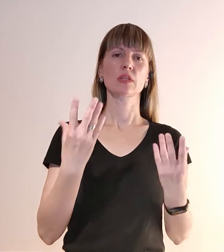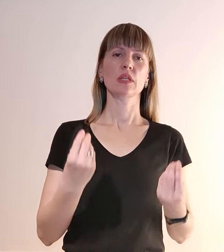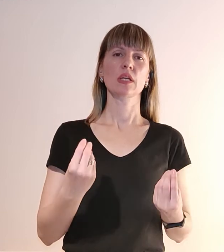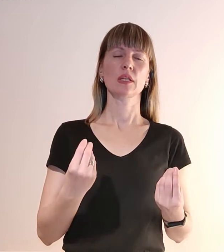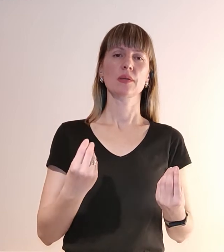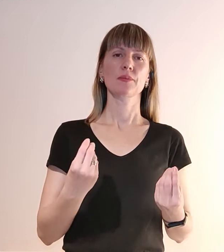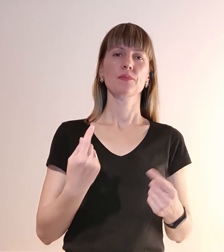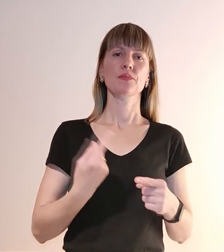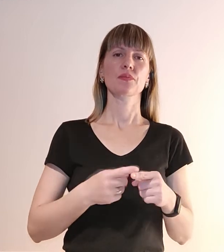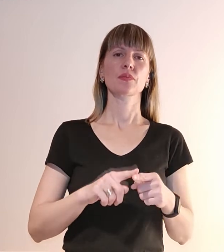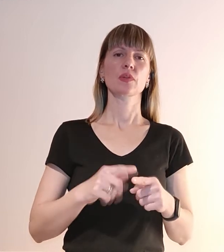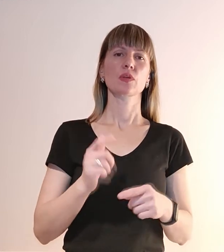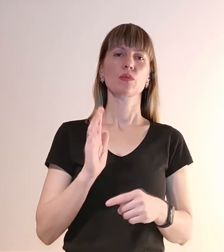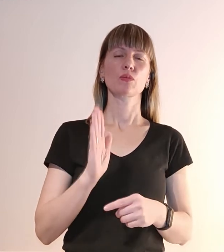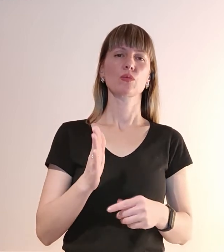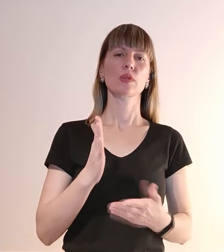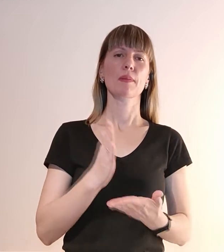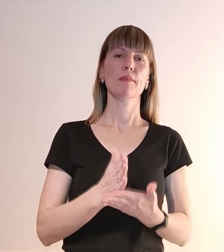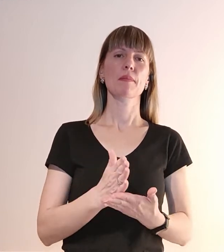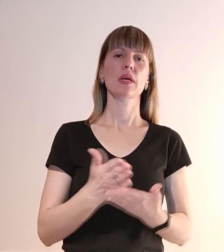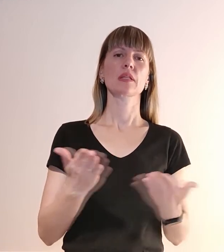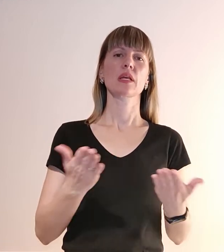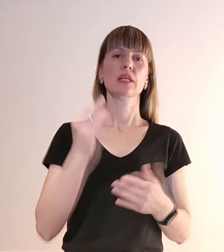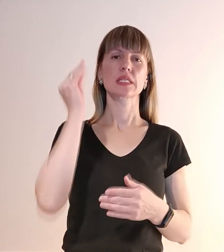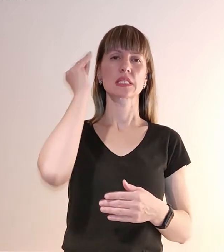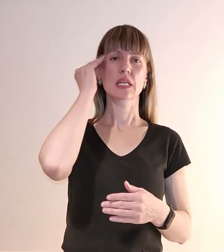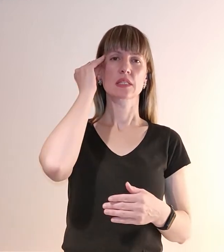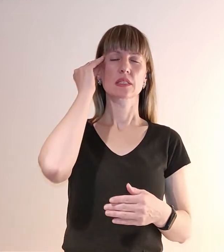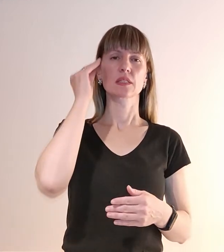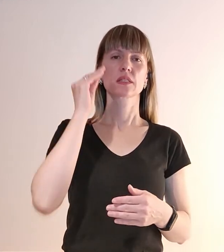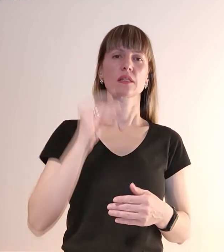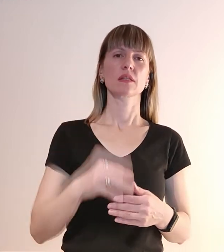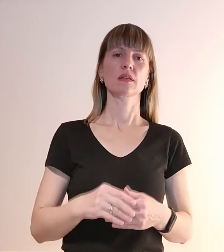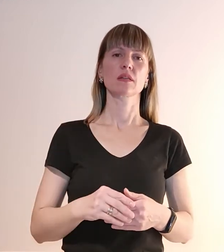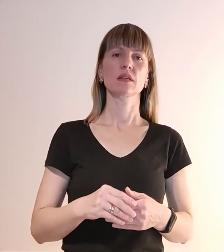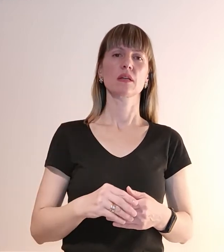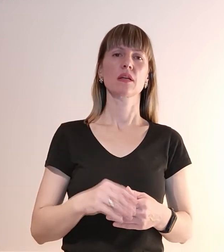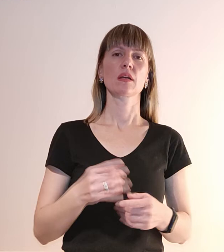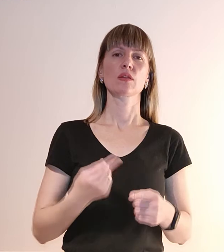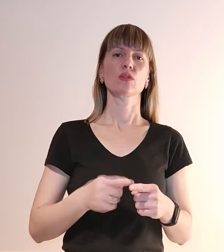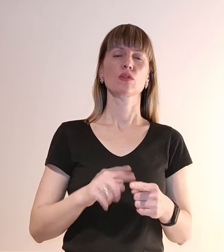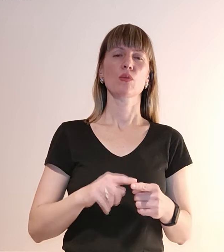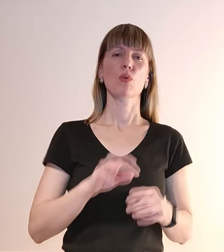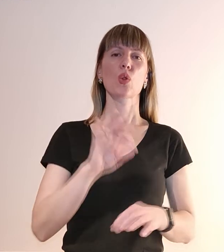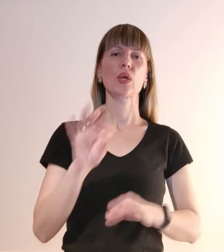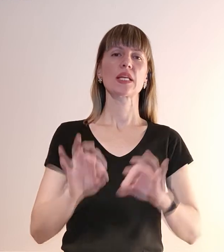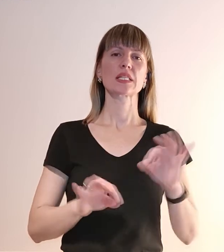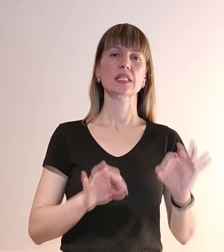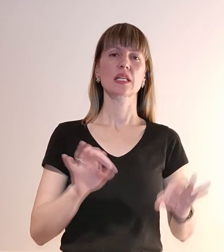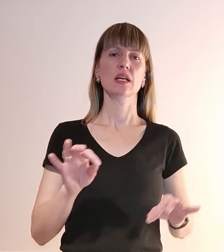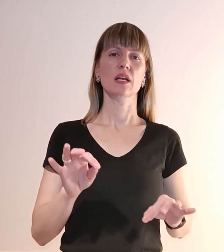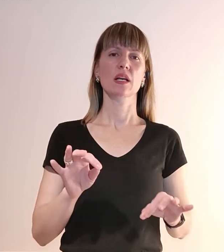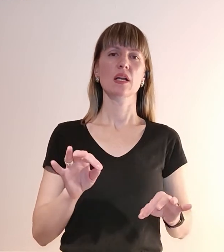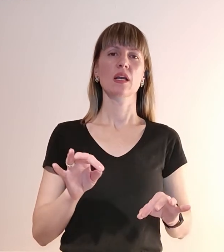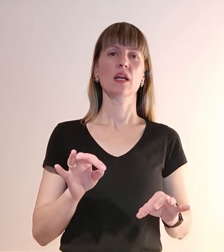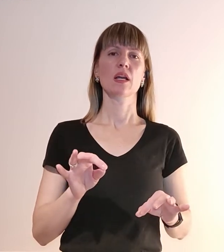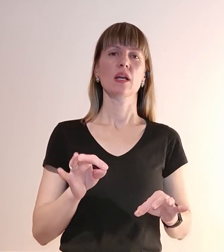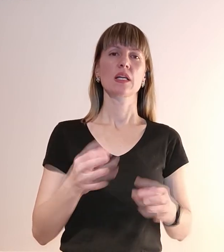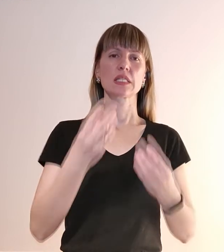Тому це буде мати якийсь сенс. Тому логістика, звісно, наші гроші,